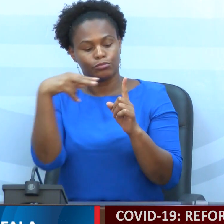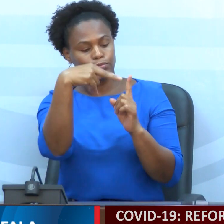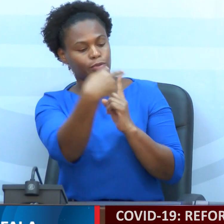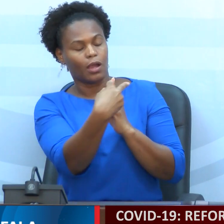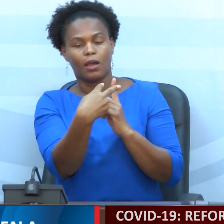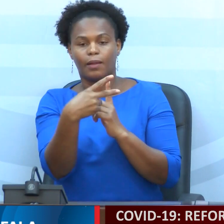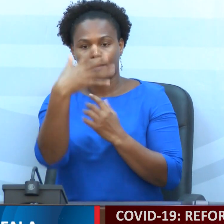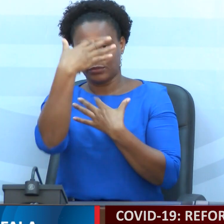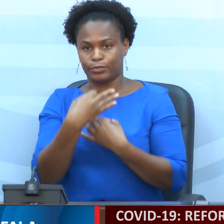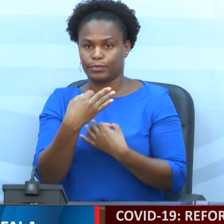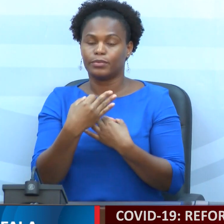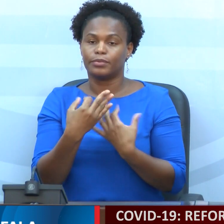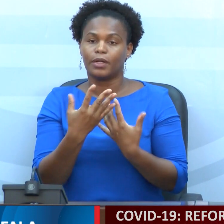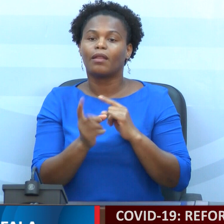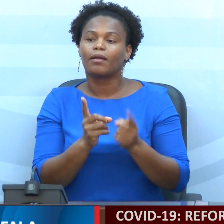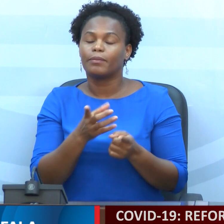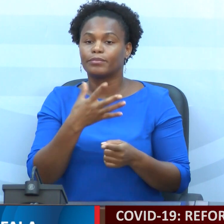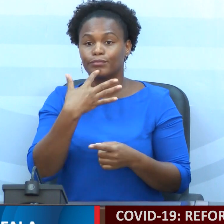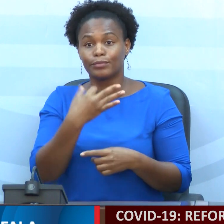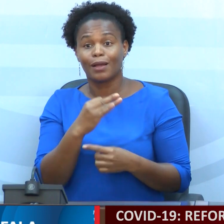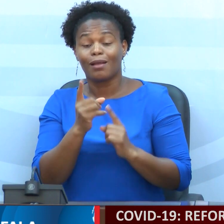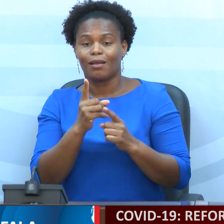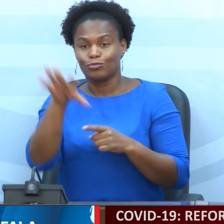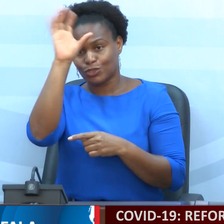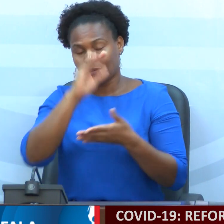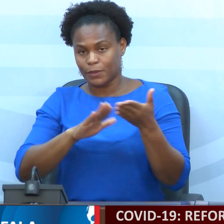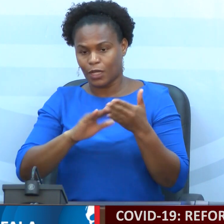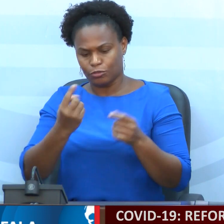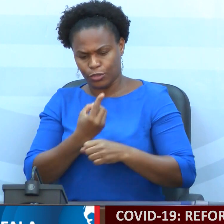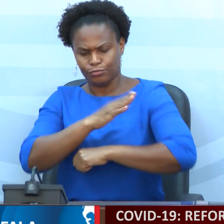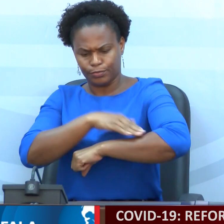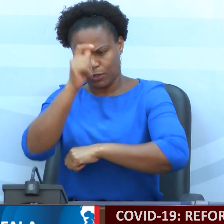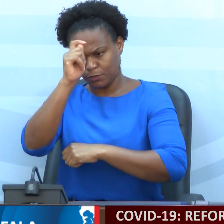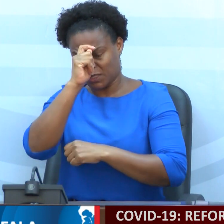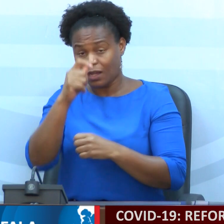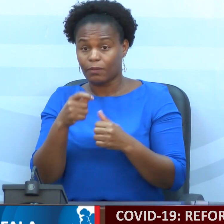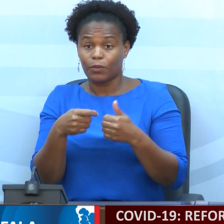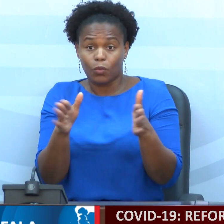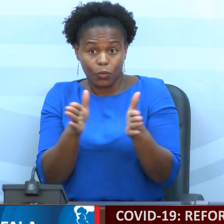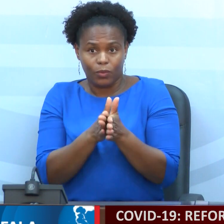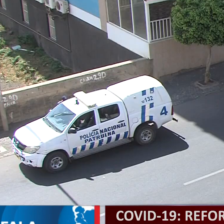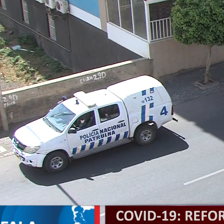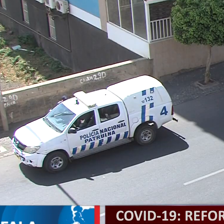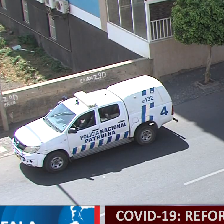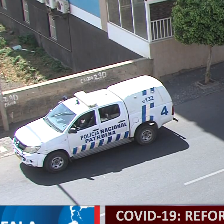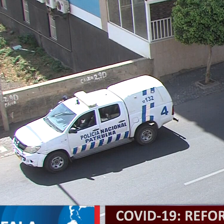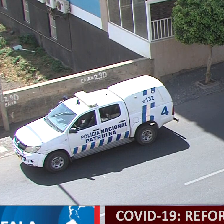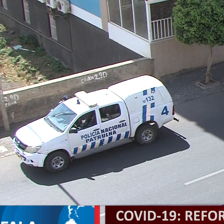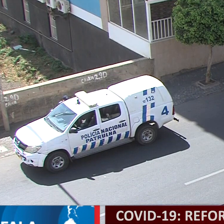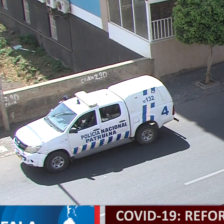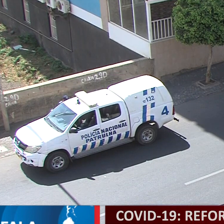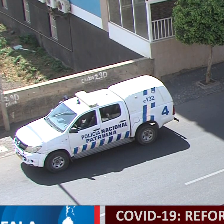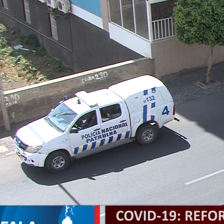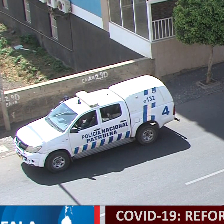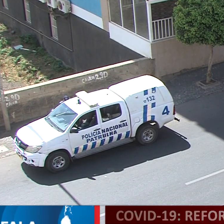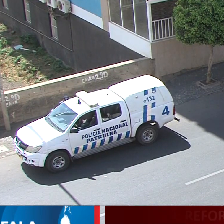garantir que o estado de emergência seja cumprido, seja cumprido na sua totalidade. Para os casos de